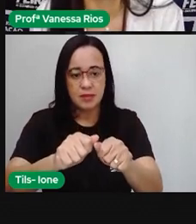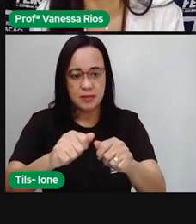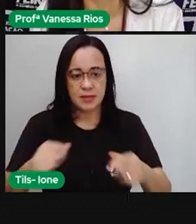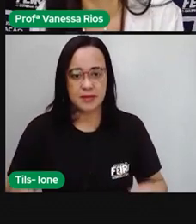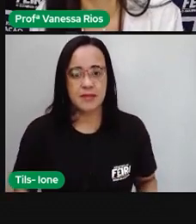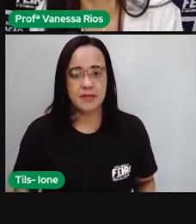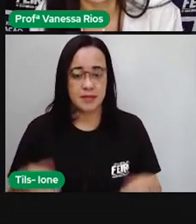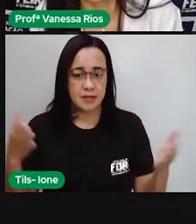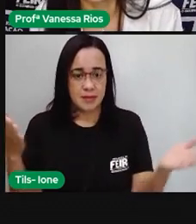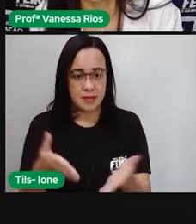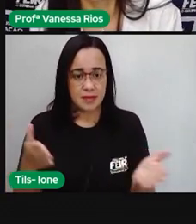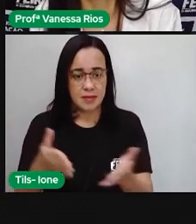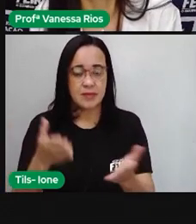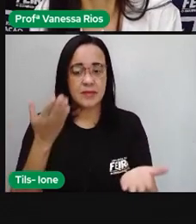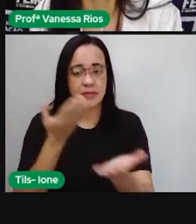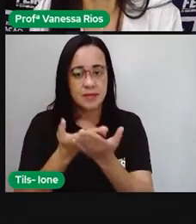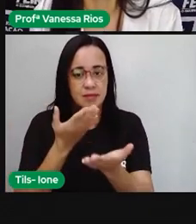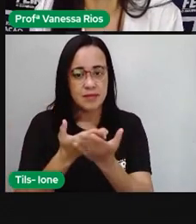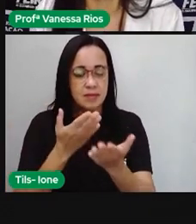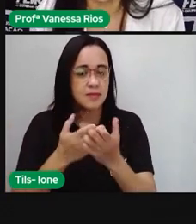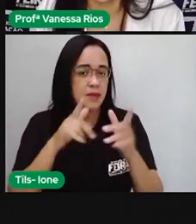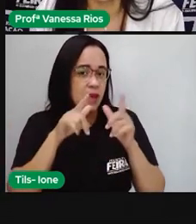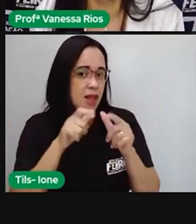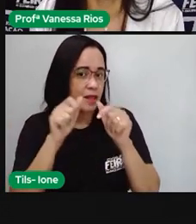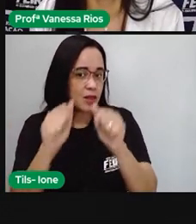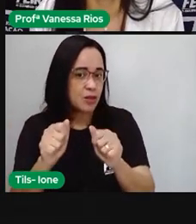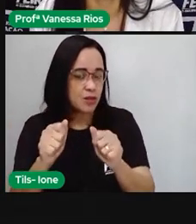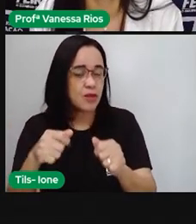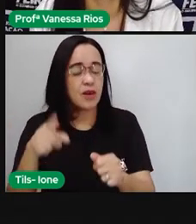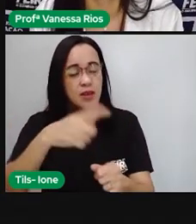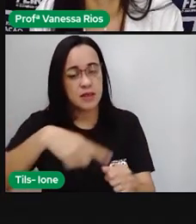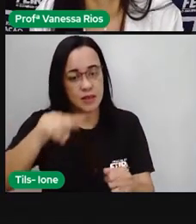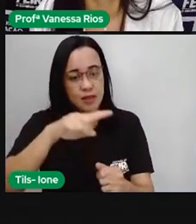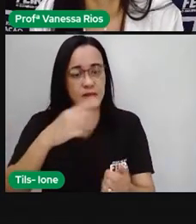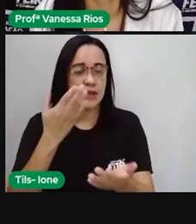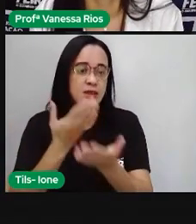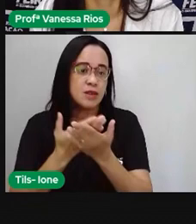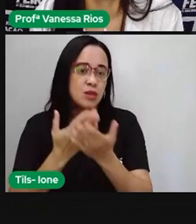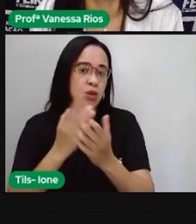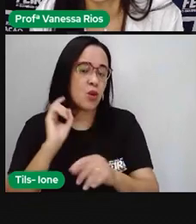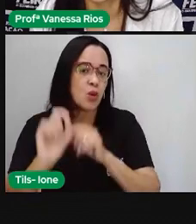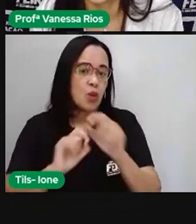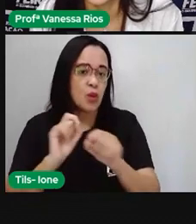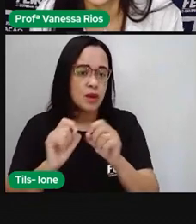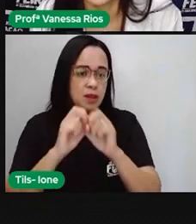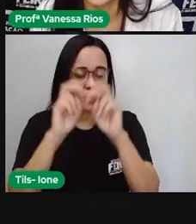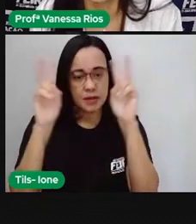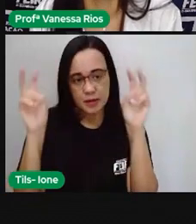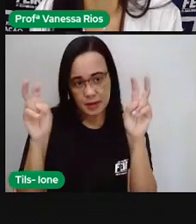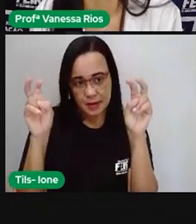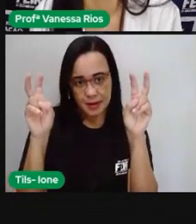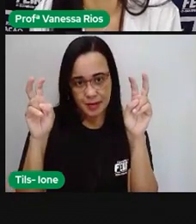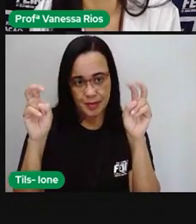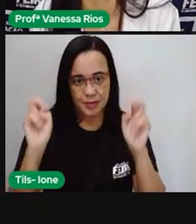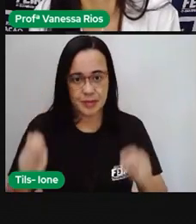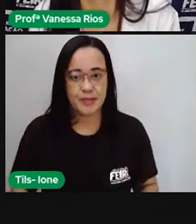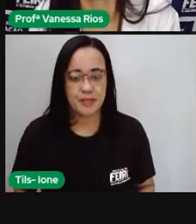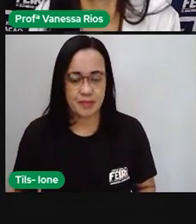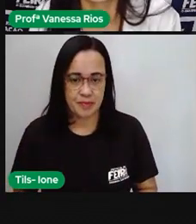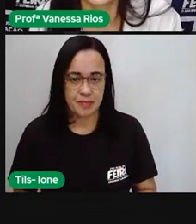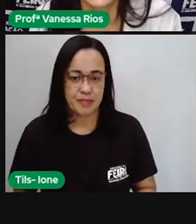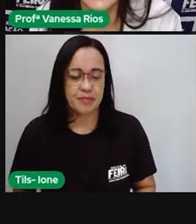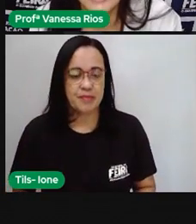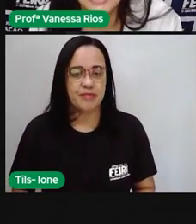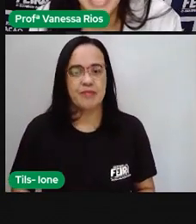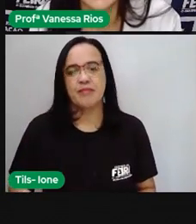aí nessa aula de linguagens nós vamos estudar sobre, olha só o nosso tema, roda